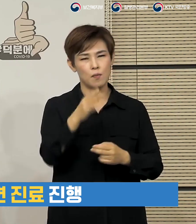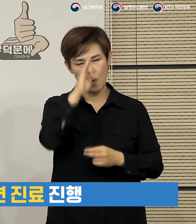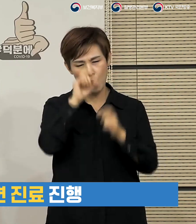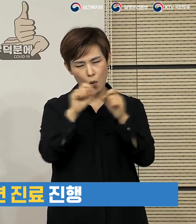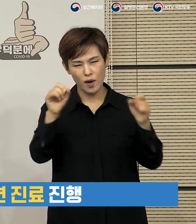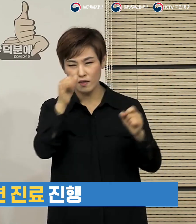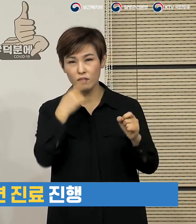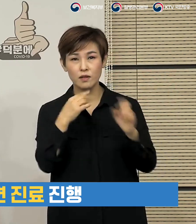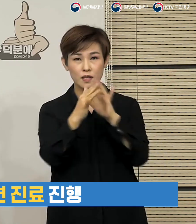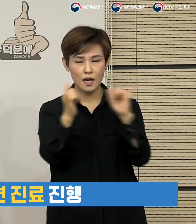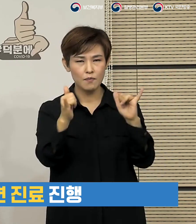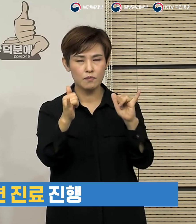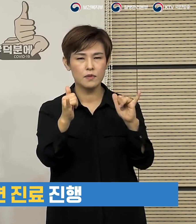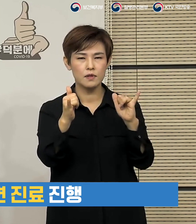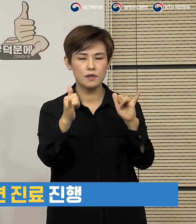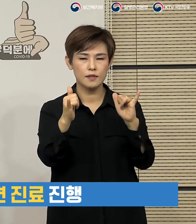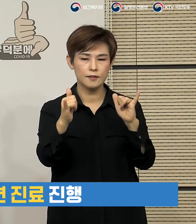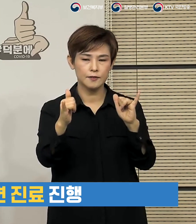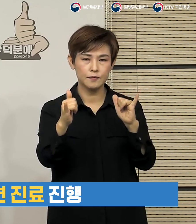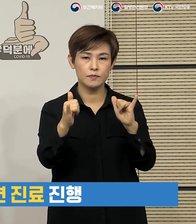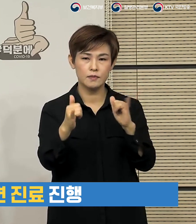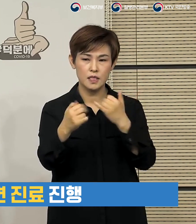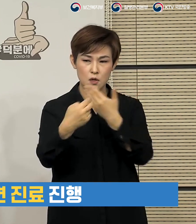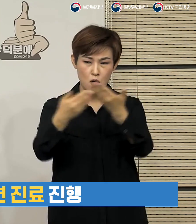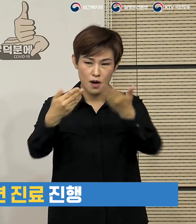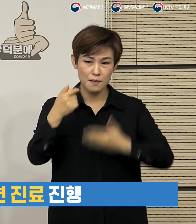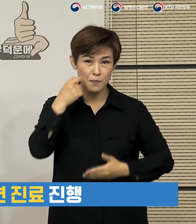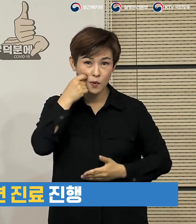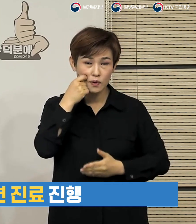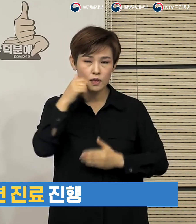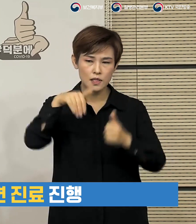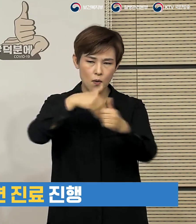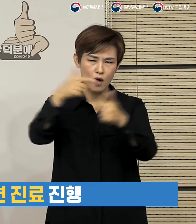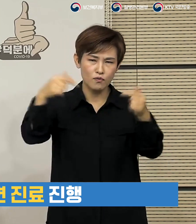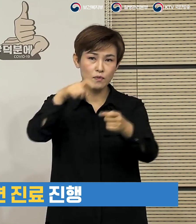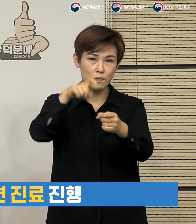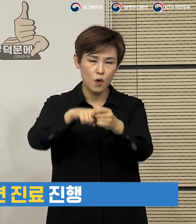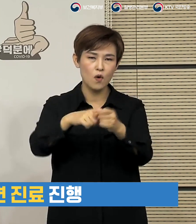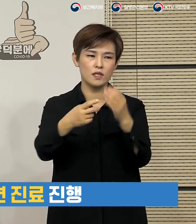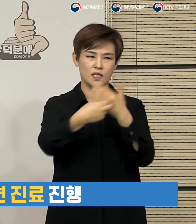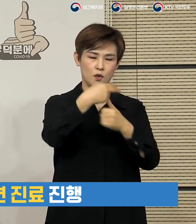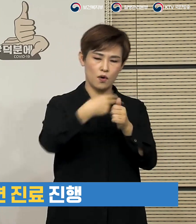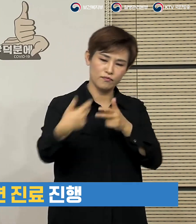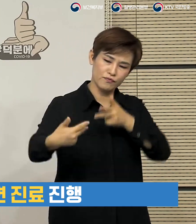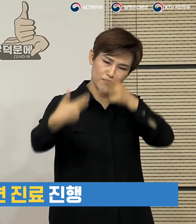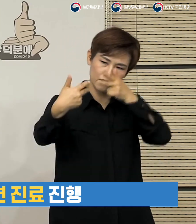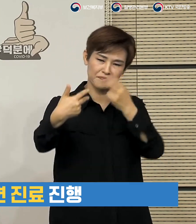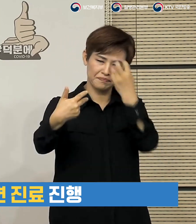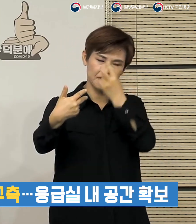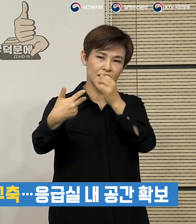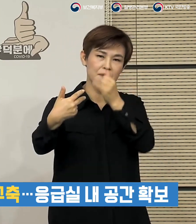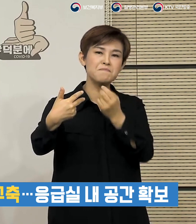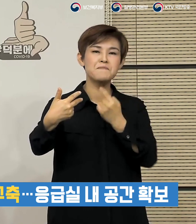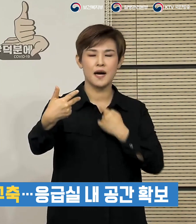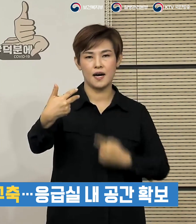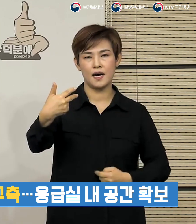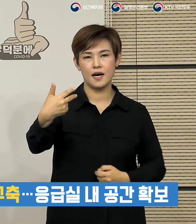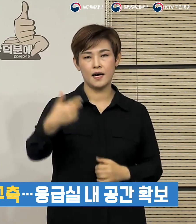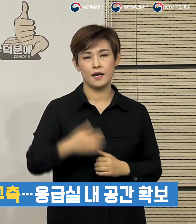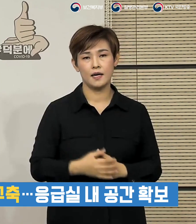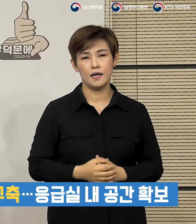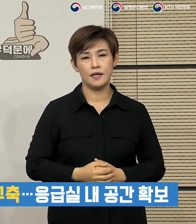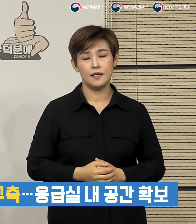사례를 줄이기 위한 노력을 의료계의 협조 속에서 진행을 한 바 있고 또